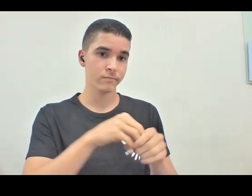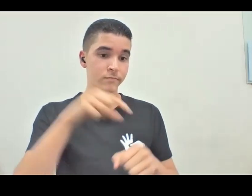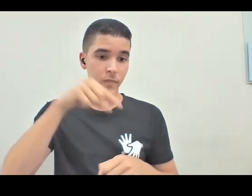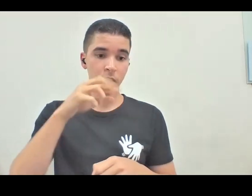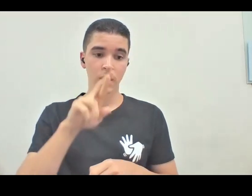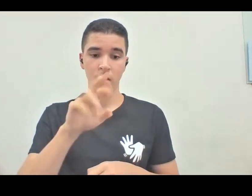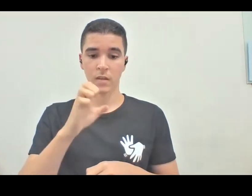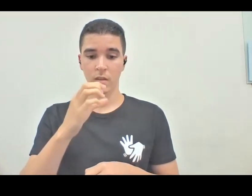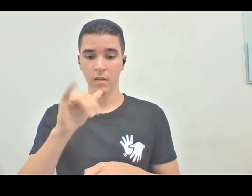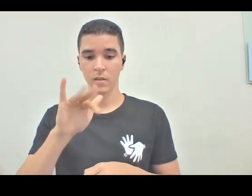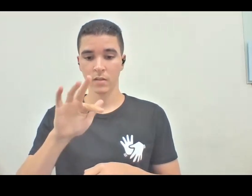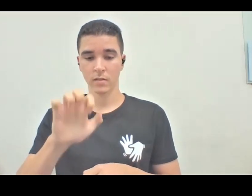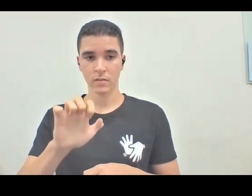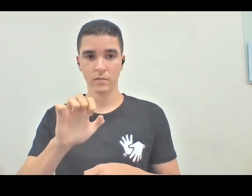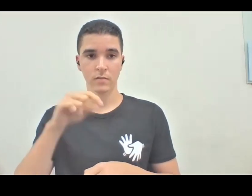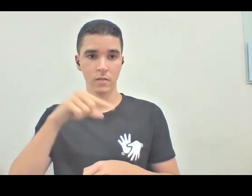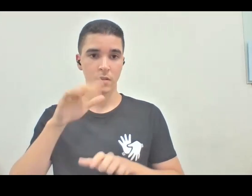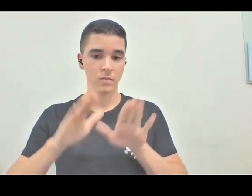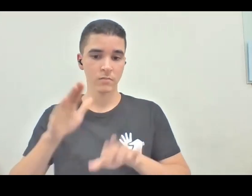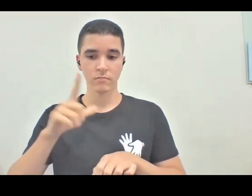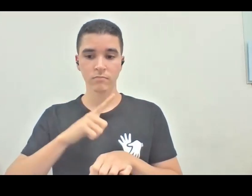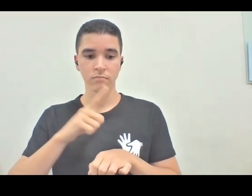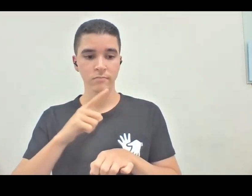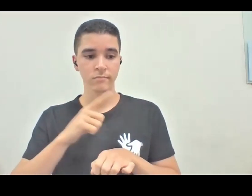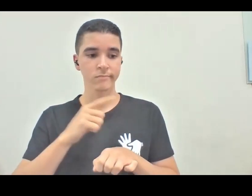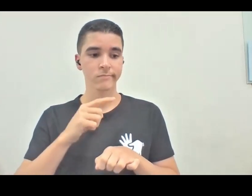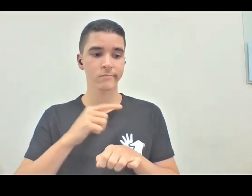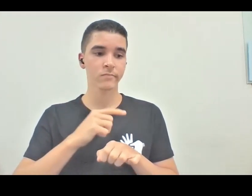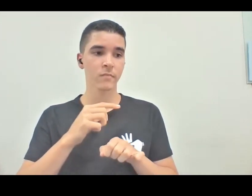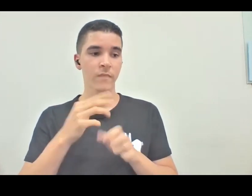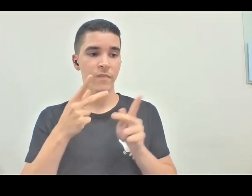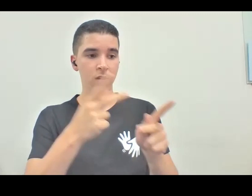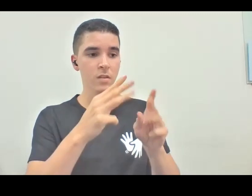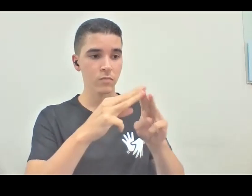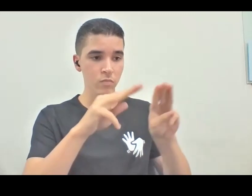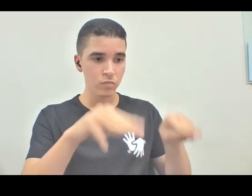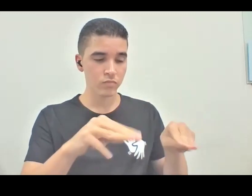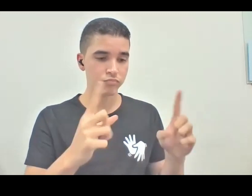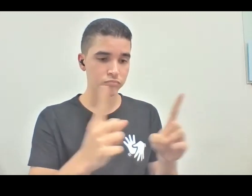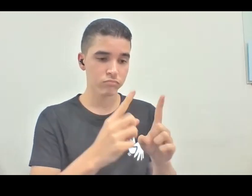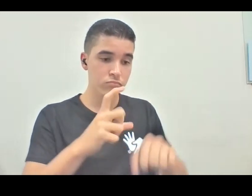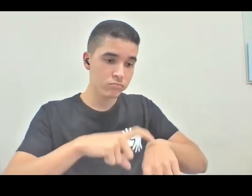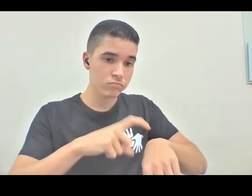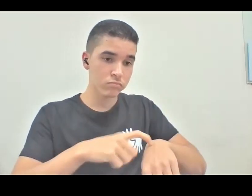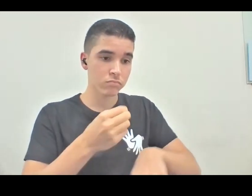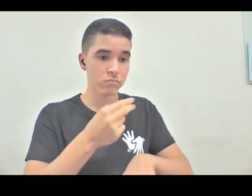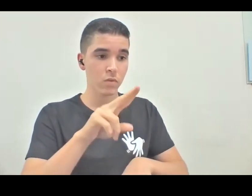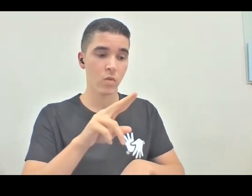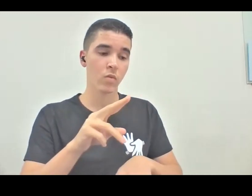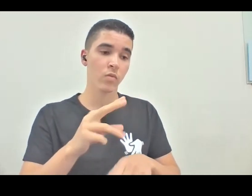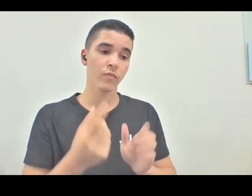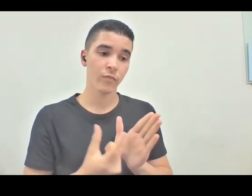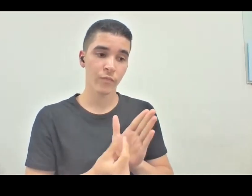vezes de exposições itinerantes ou de curta duração ou de projetos financiados pelo Fundo de Cultura, pelo interesse e